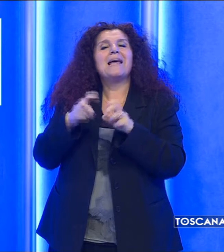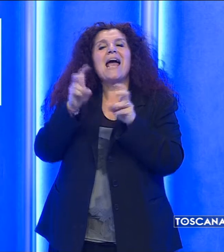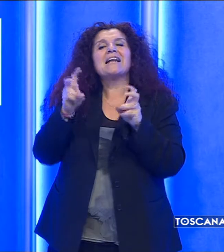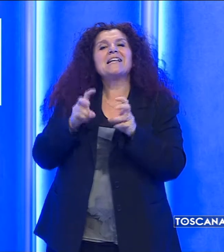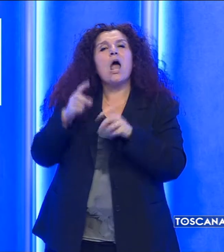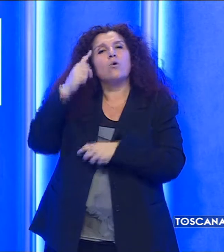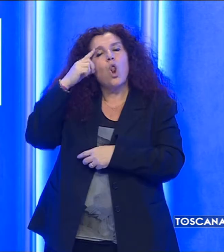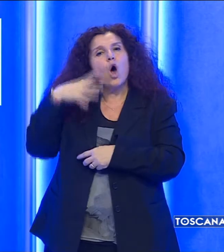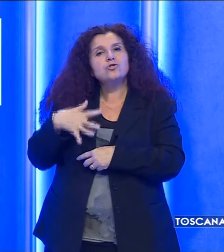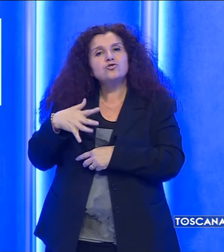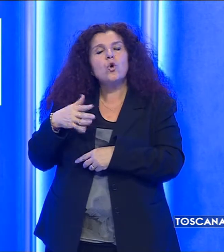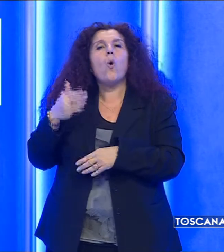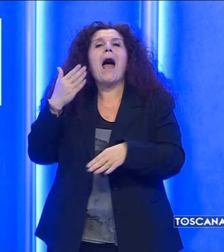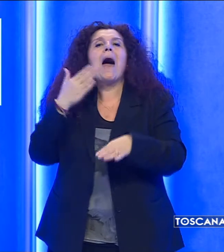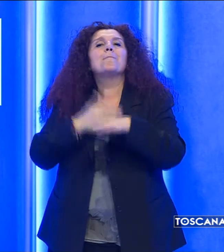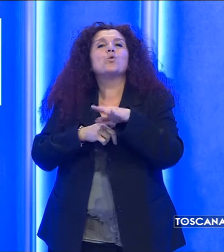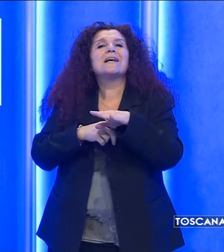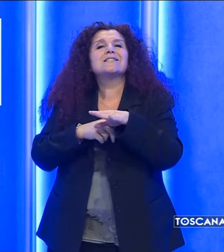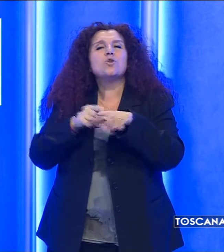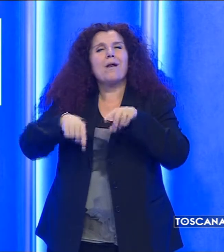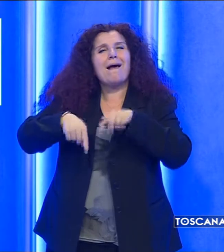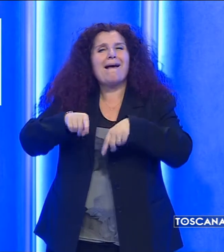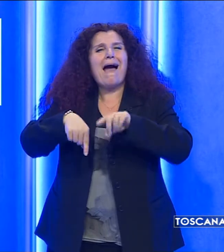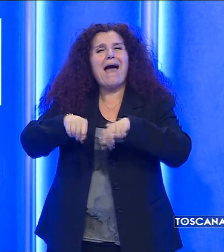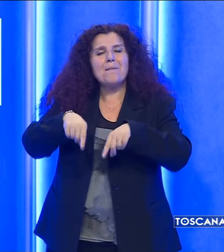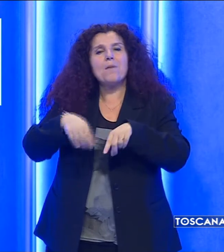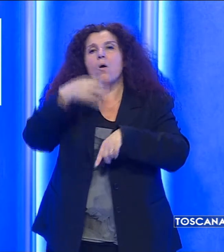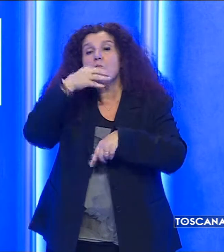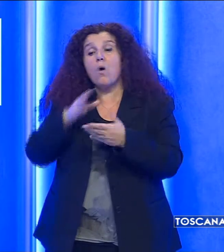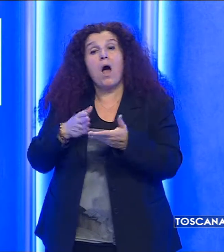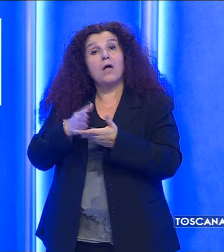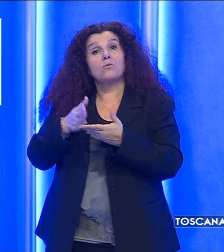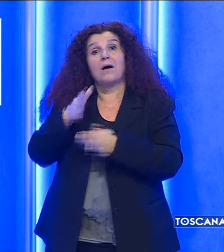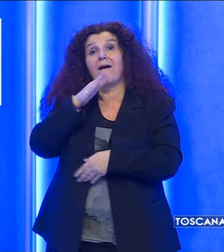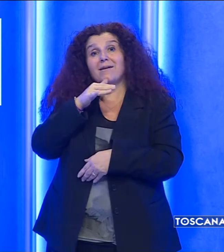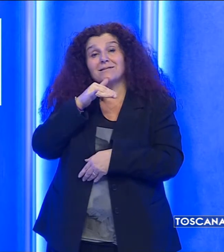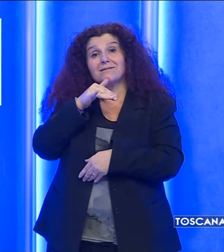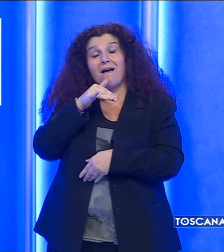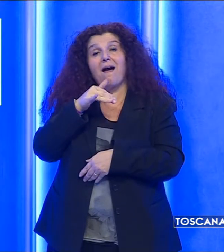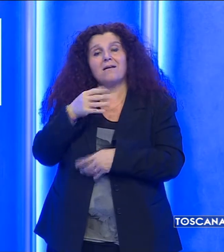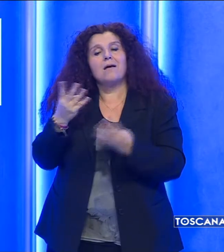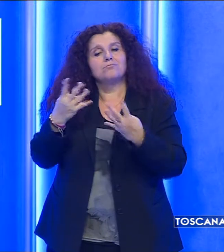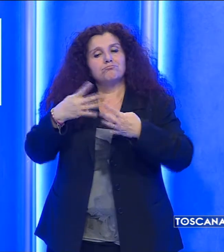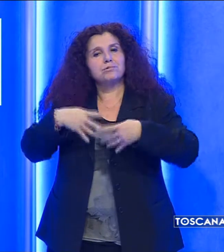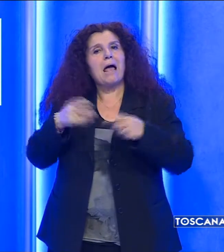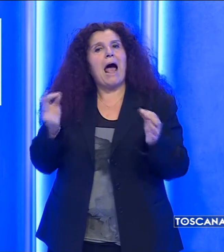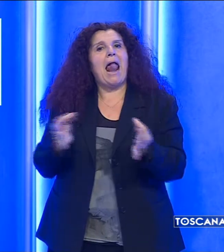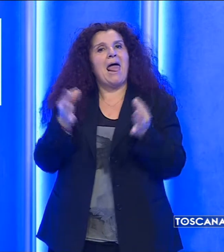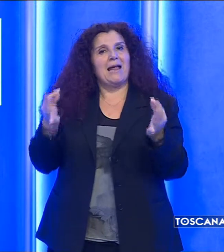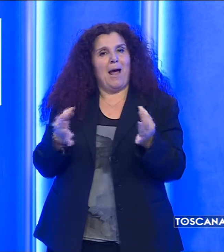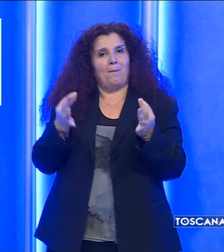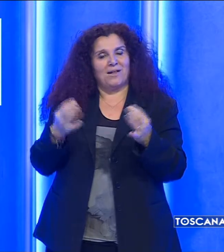o con amputazione di arti inferiori, infatti può aiutare le persone anziane a mantenersi allenate.